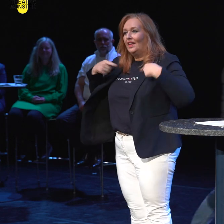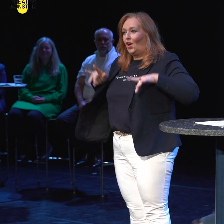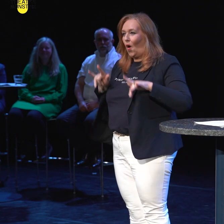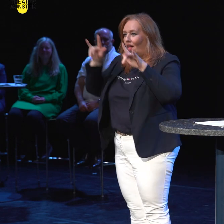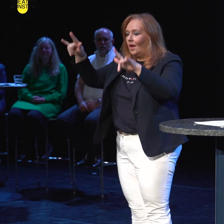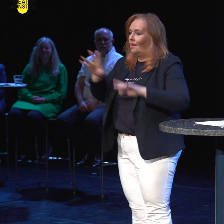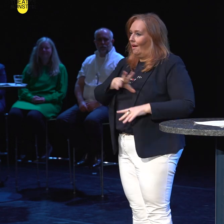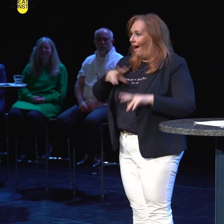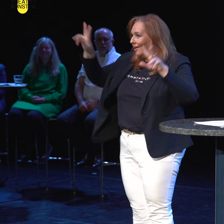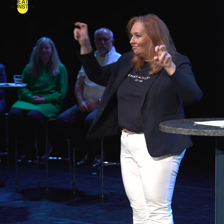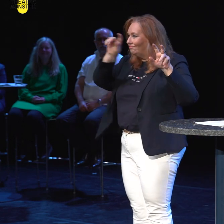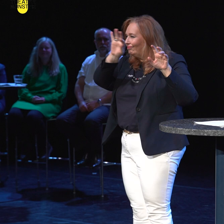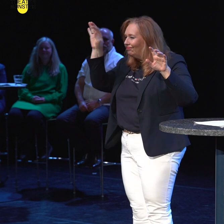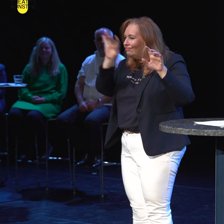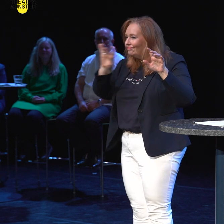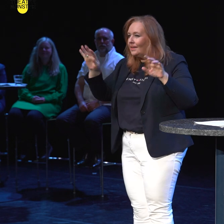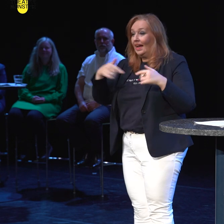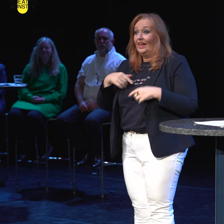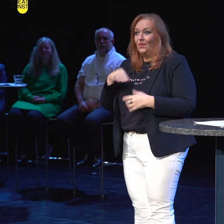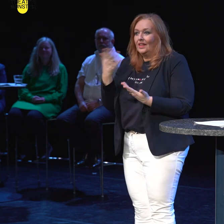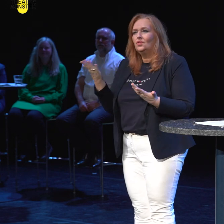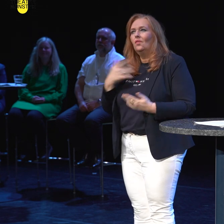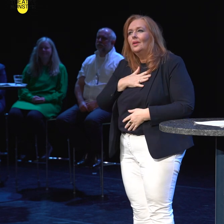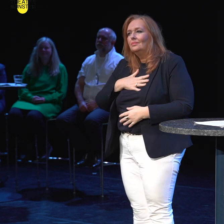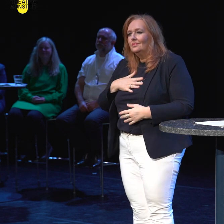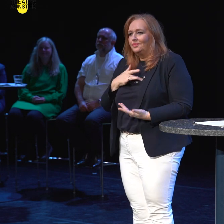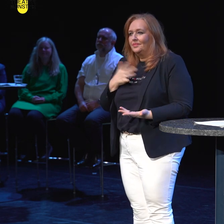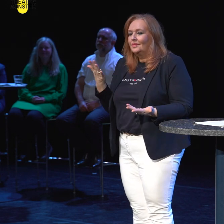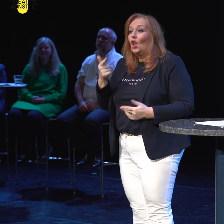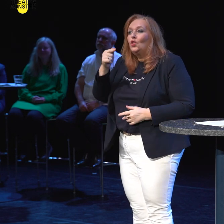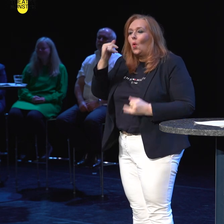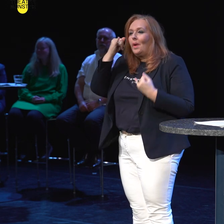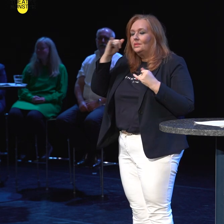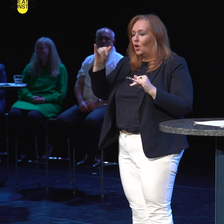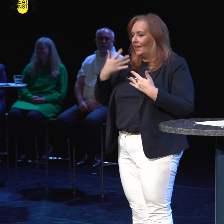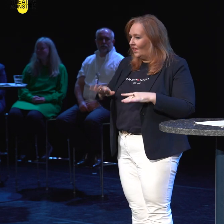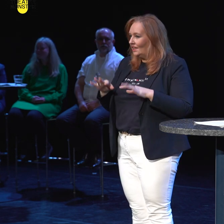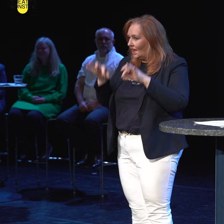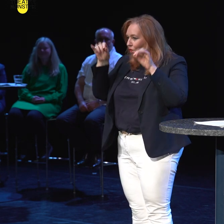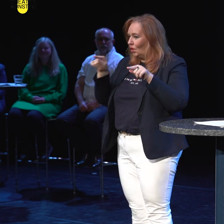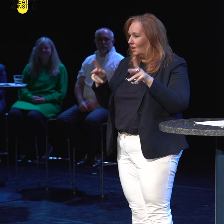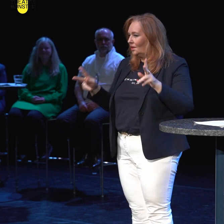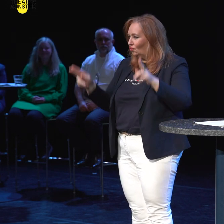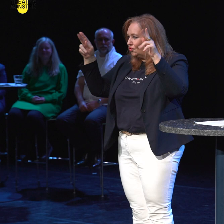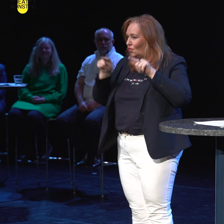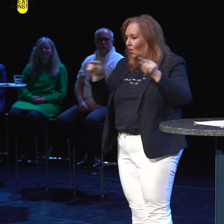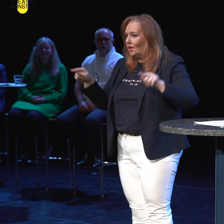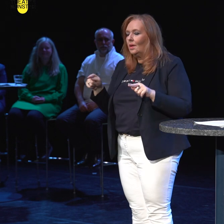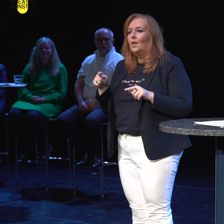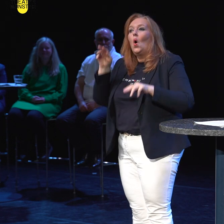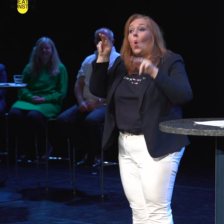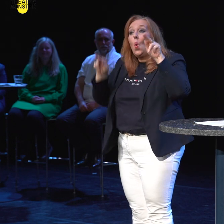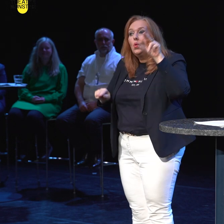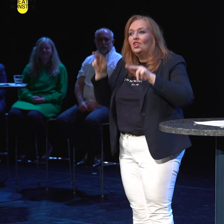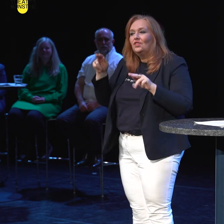schöner, melancholischer Titel, wie ich finde, den Thomas Köck für sein Stück erfunden hat. Der Titel unterscheidet sich ein